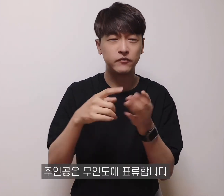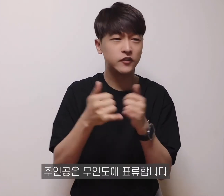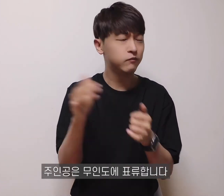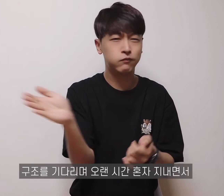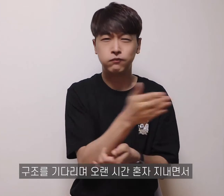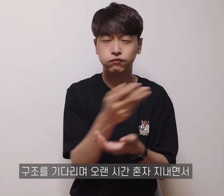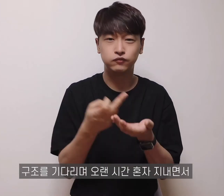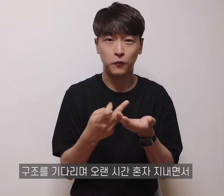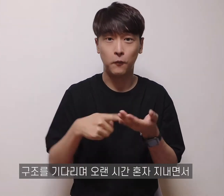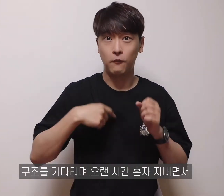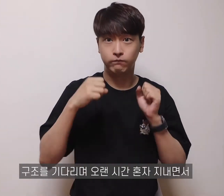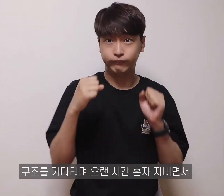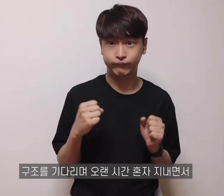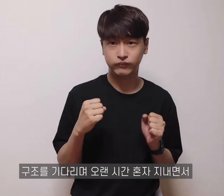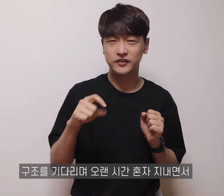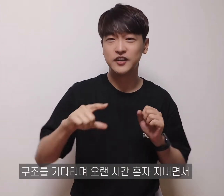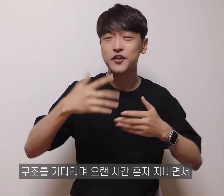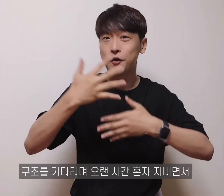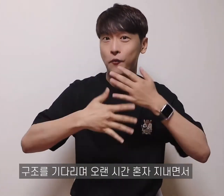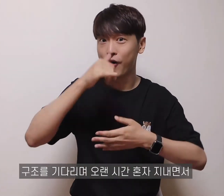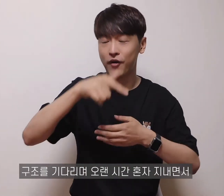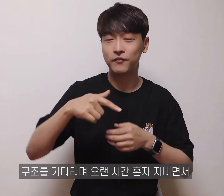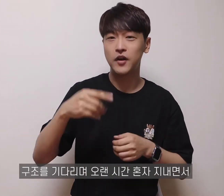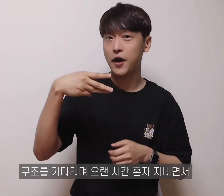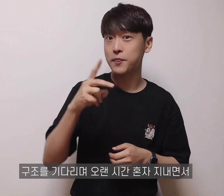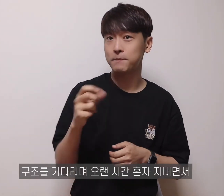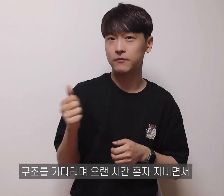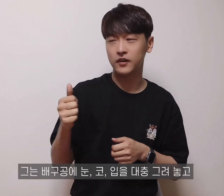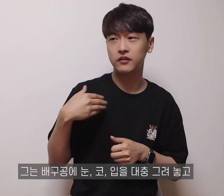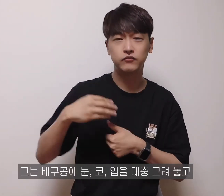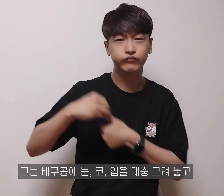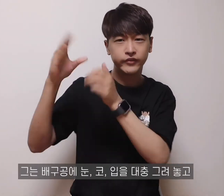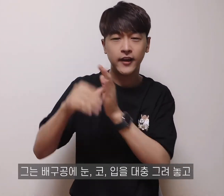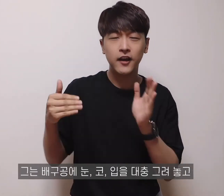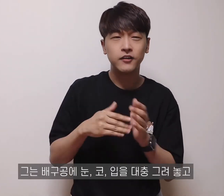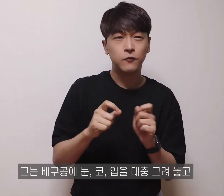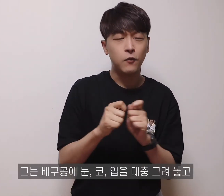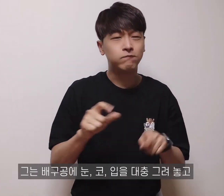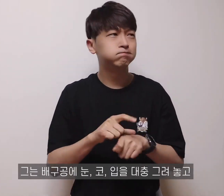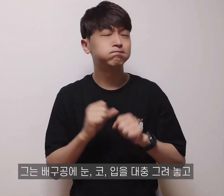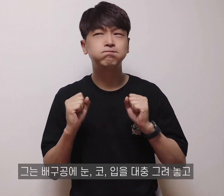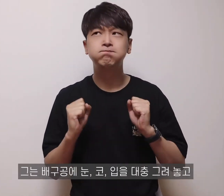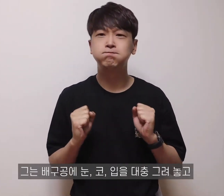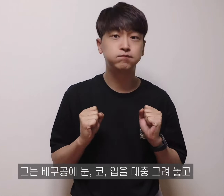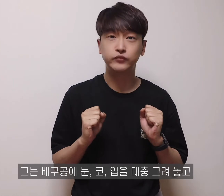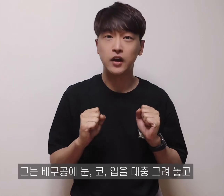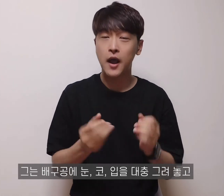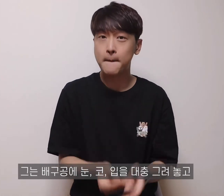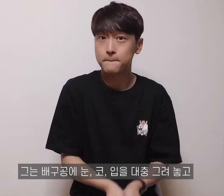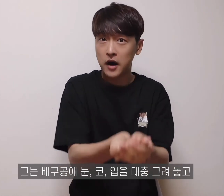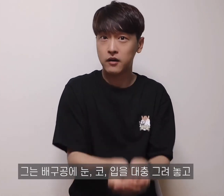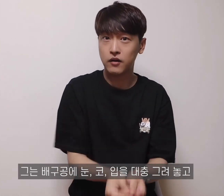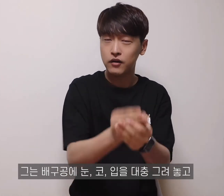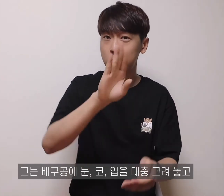구조를 기다리며 오랜 시간 혼자 지내면서 그는 배우 공에 눈코 입을 대충 그려놓고